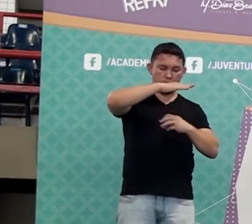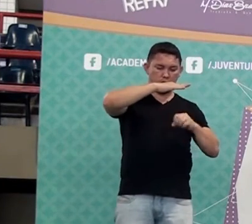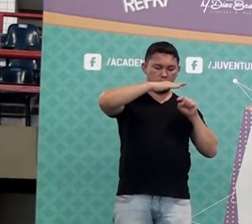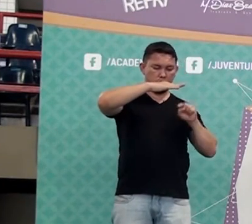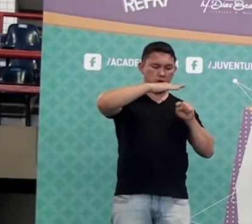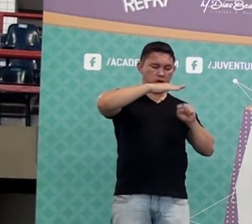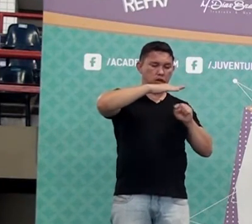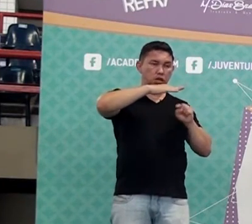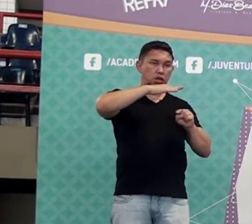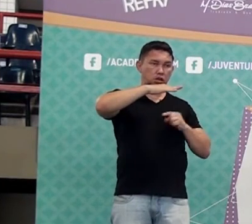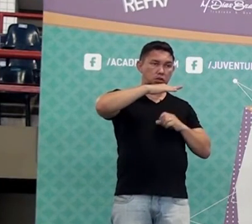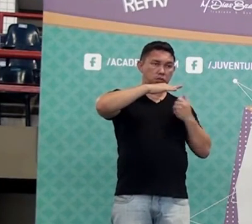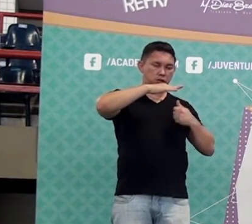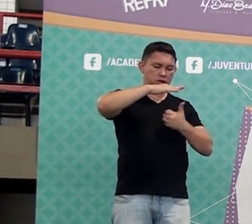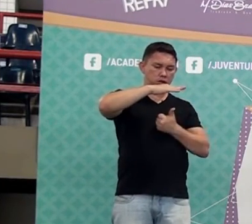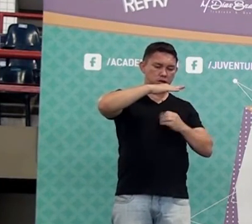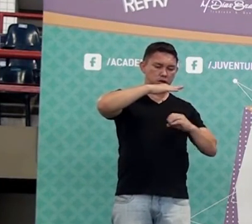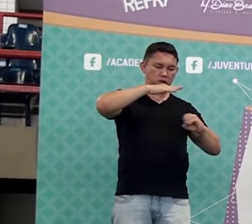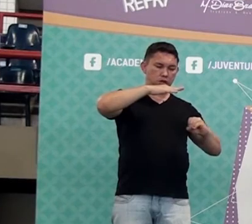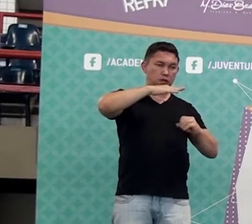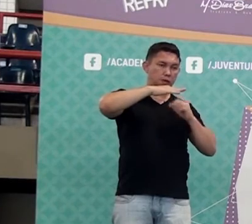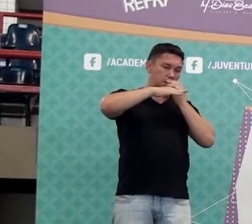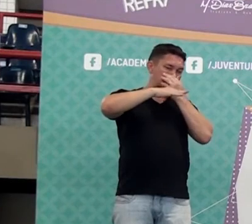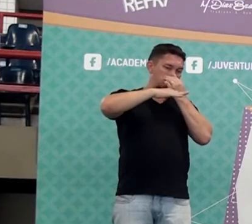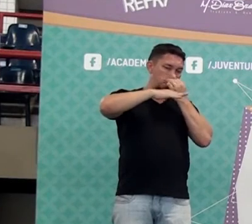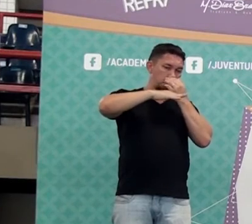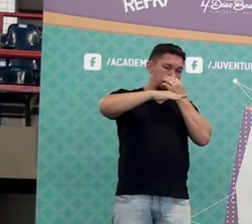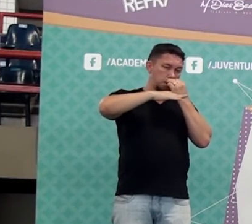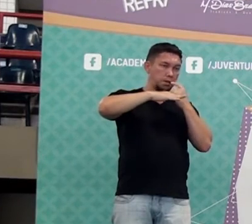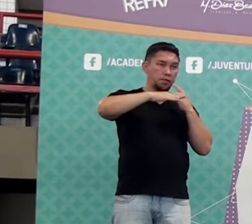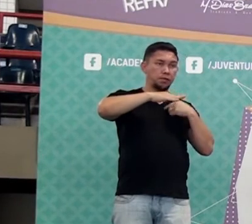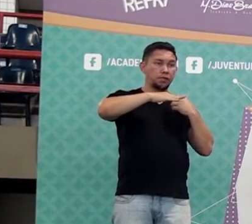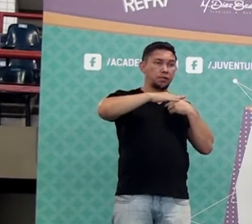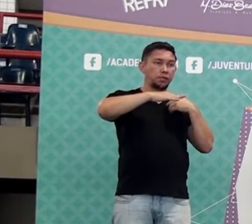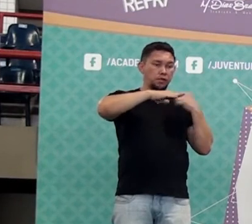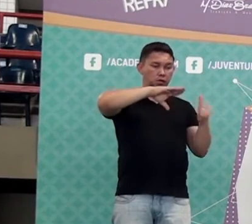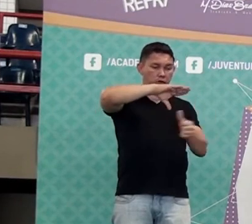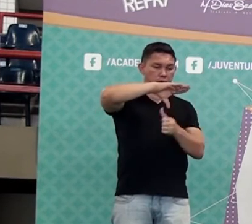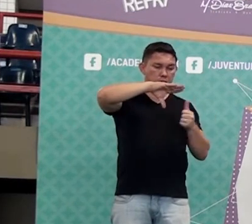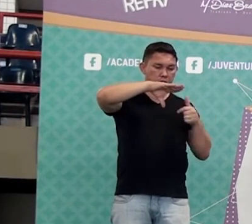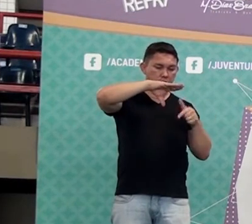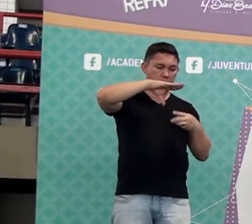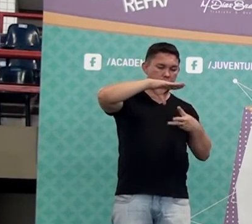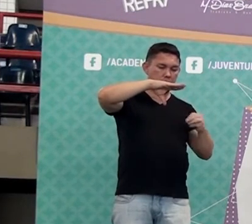quanto para eu falar por cento? Cem. O eu tenho que fazer com trezentos para ele virar cem?